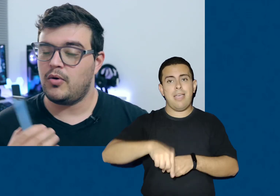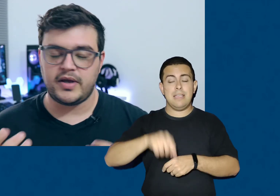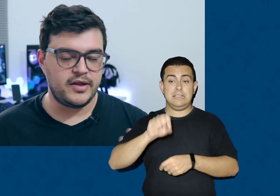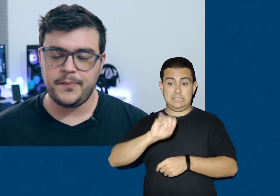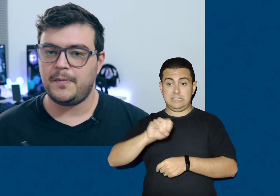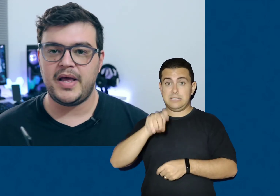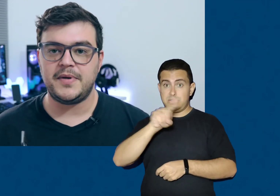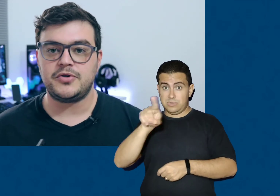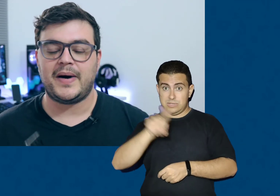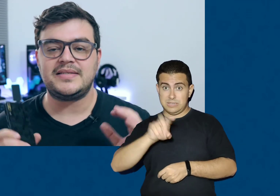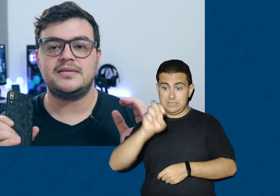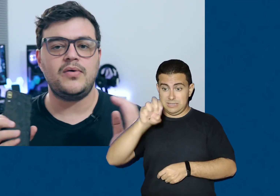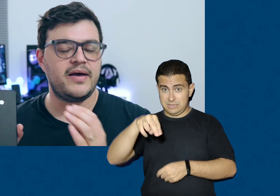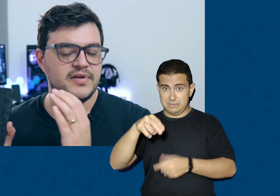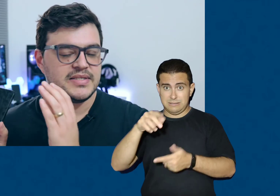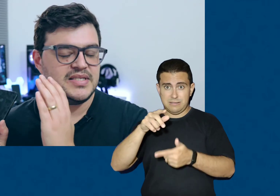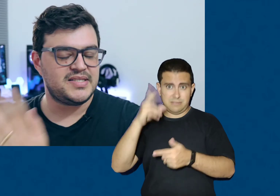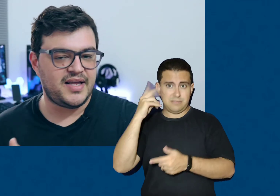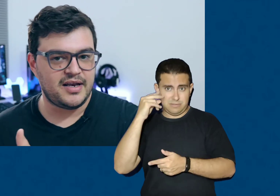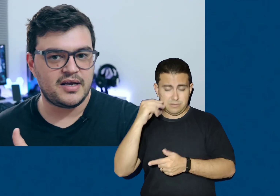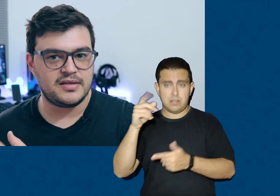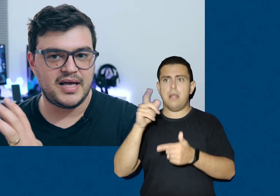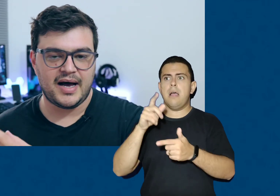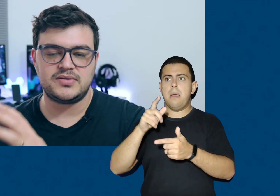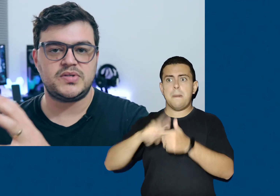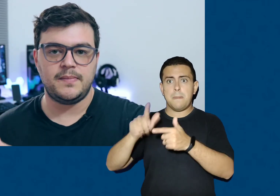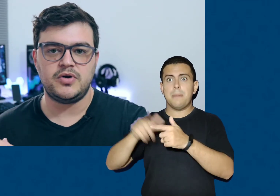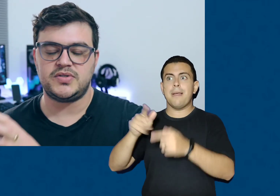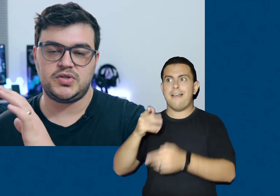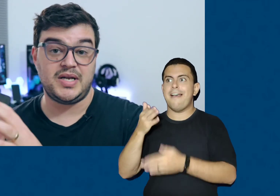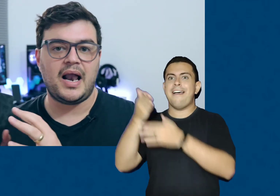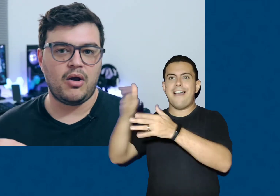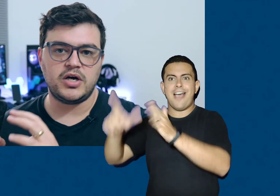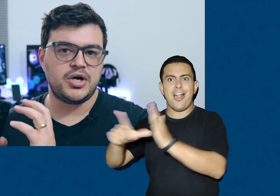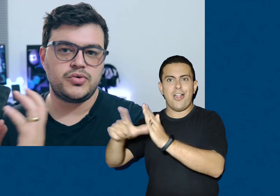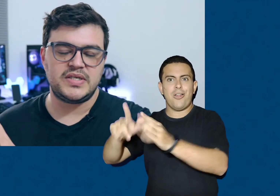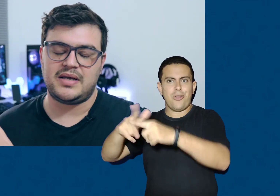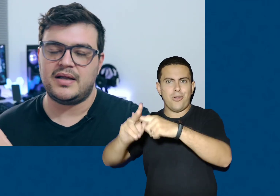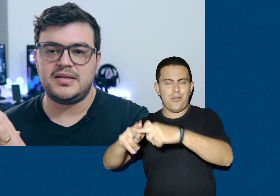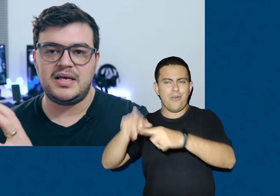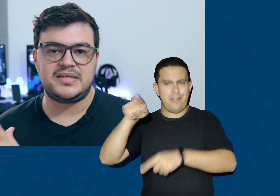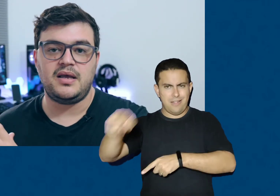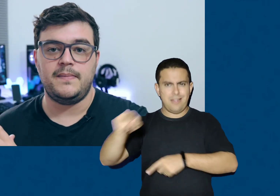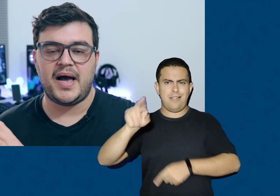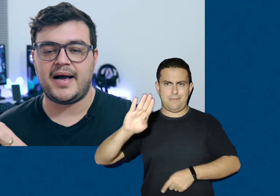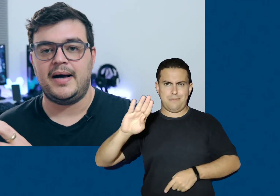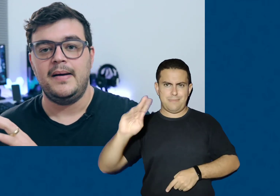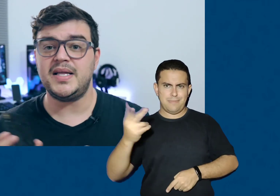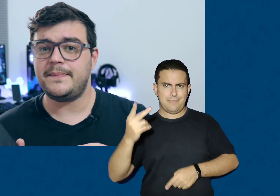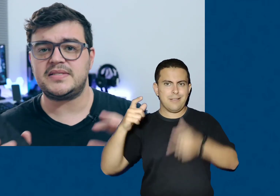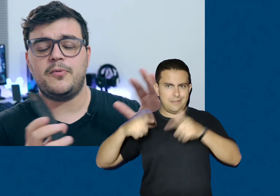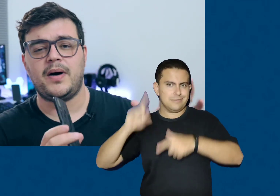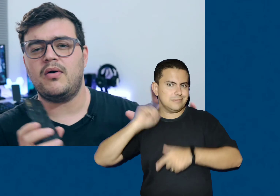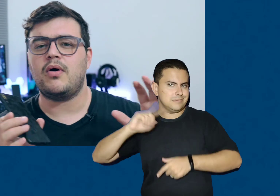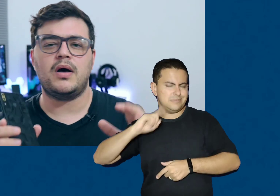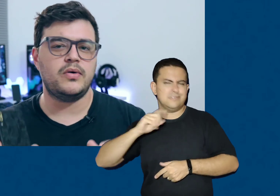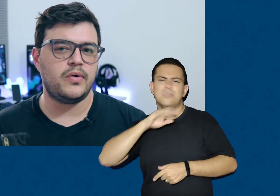que deu problema e tudo mais, não leve na assistência técnica da ASUS em Belo Horizonte, na loja autorizada deles aqui em BH. Manda para São Paulo, coloca no